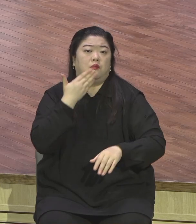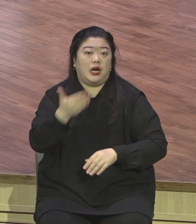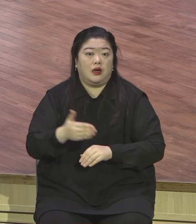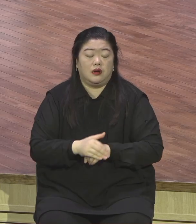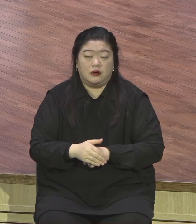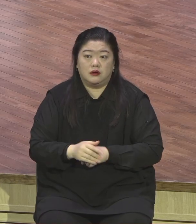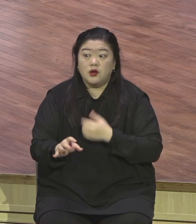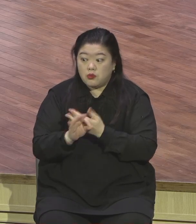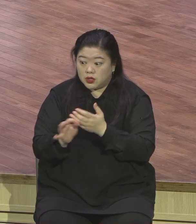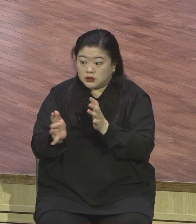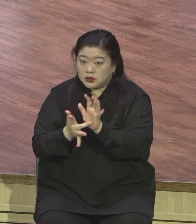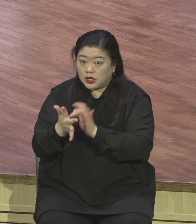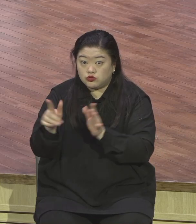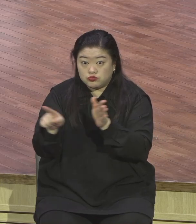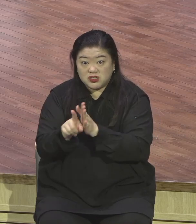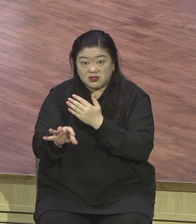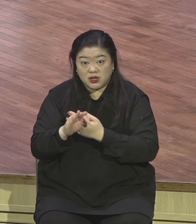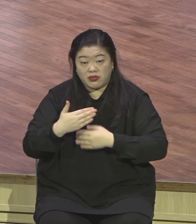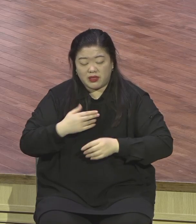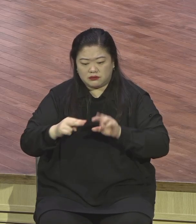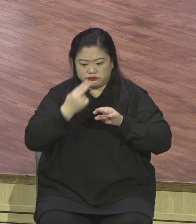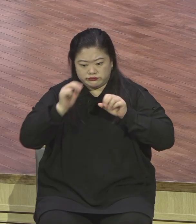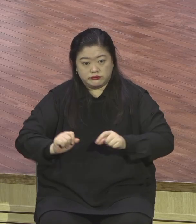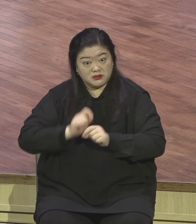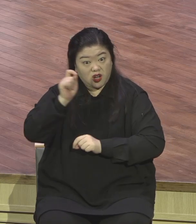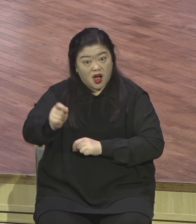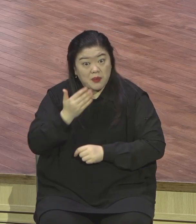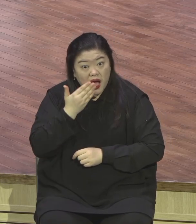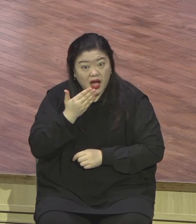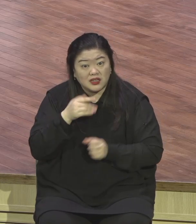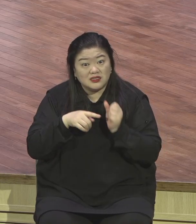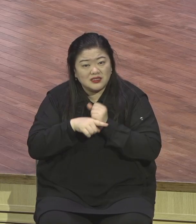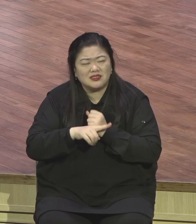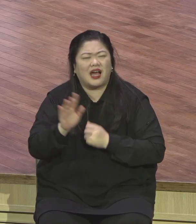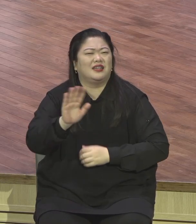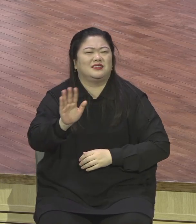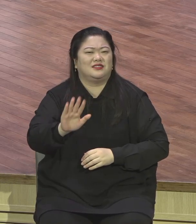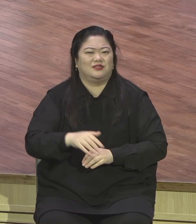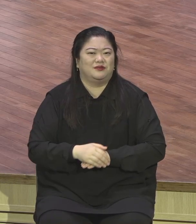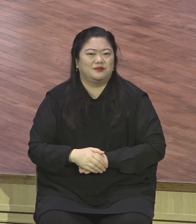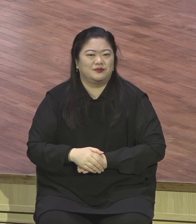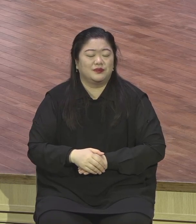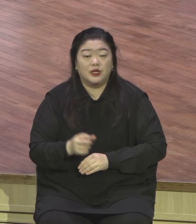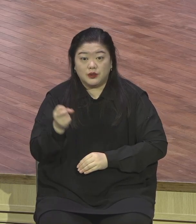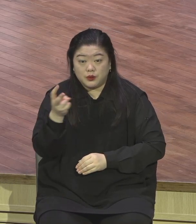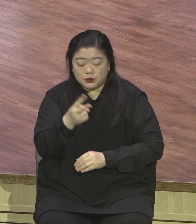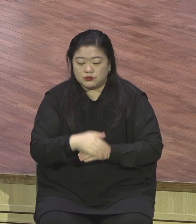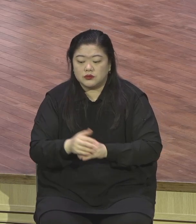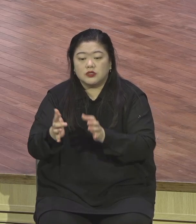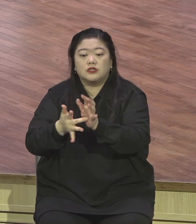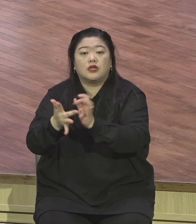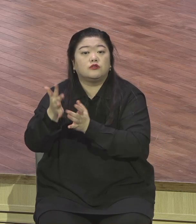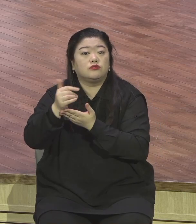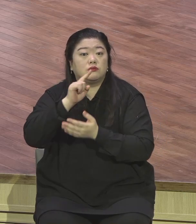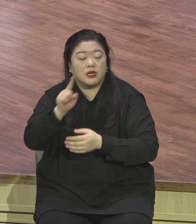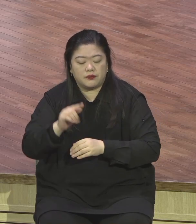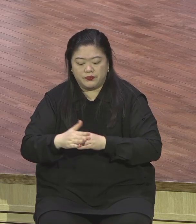착각하지 말아야 될 것은 예수님이 우리에게 주신 멍해는 쉽고 그 짐은 가볍다는 것입니다. 똑같은 멍해인데